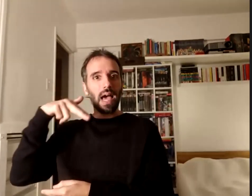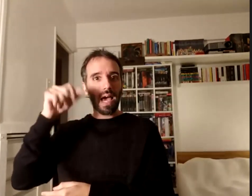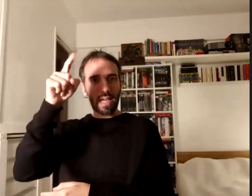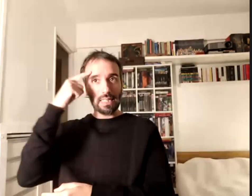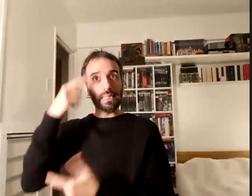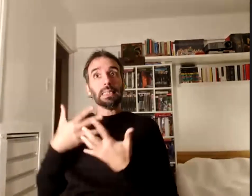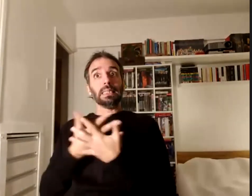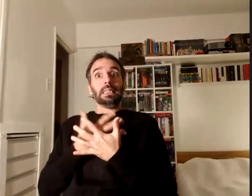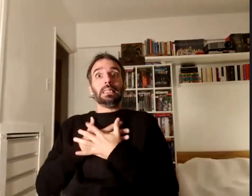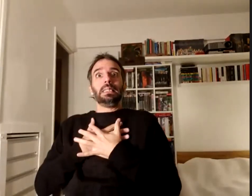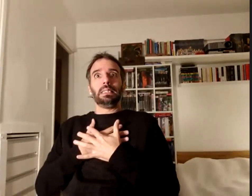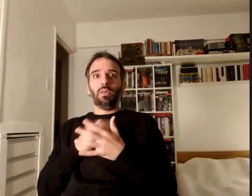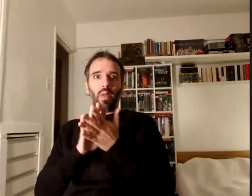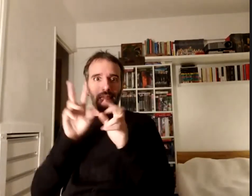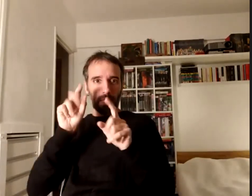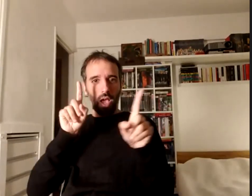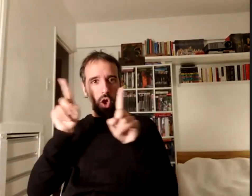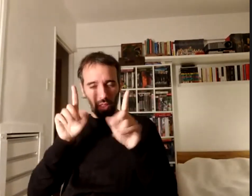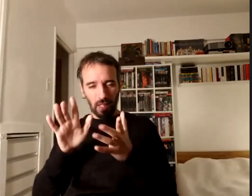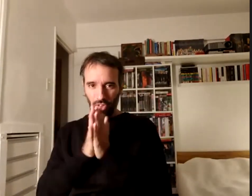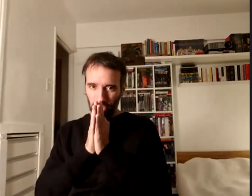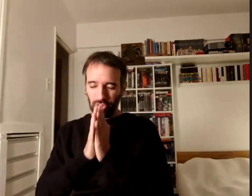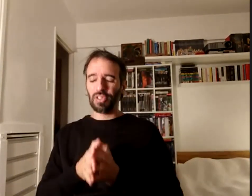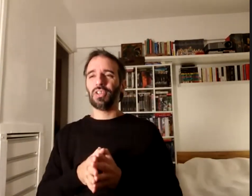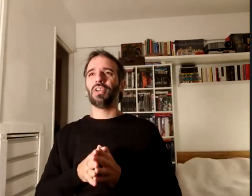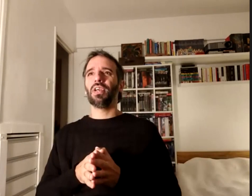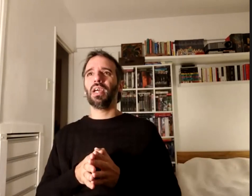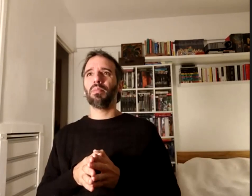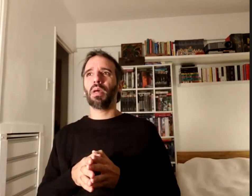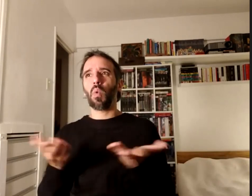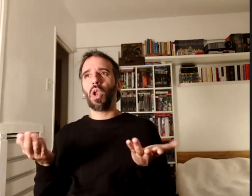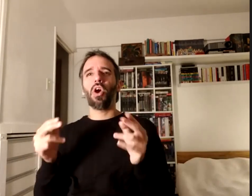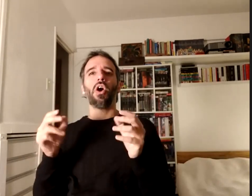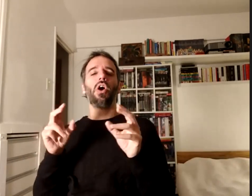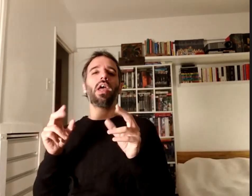coordinación pero bueno nada quiero nada más